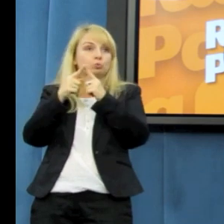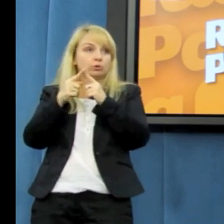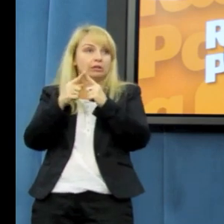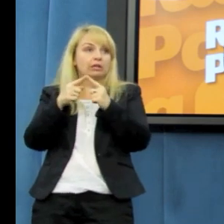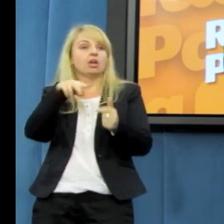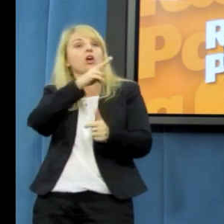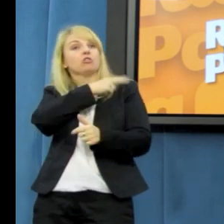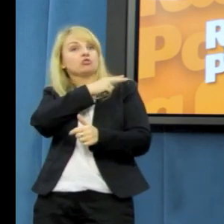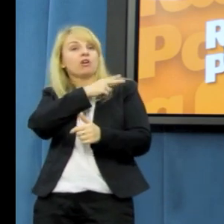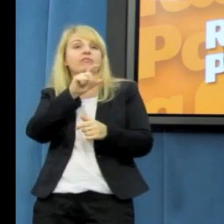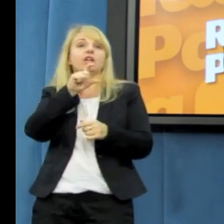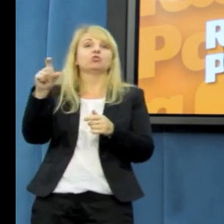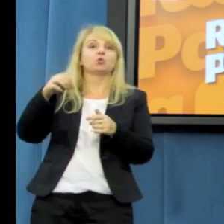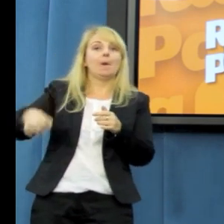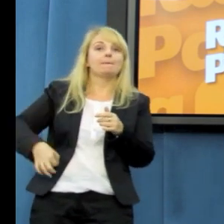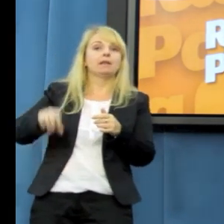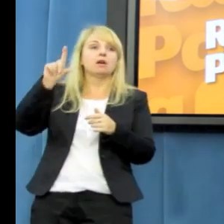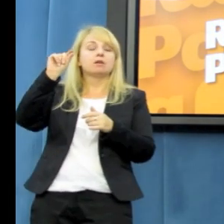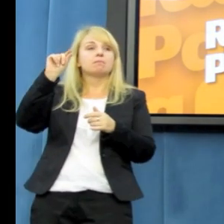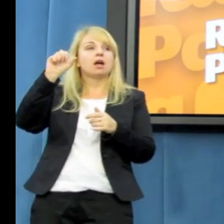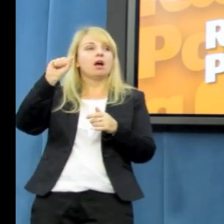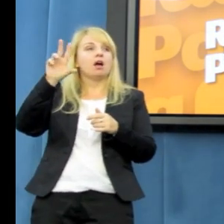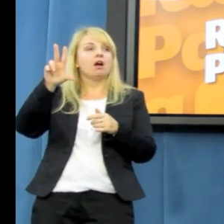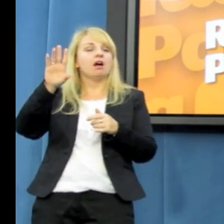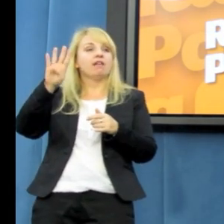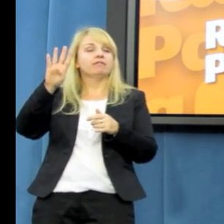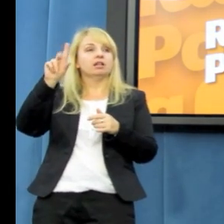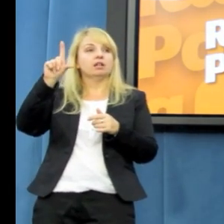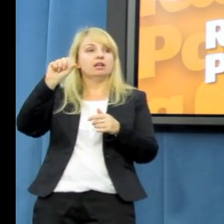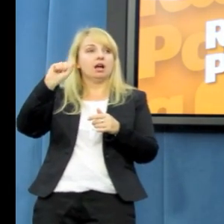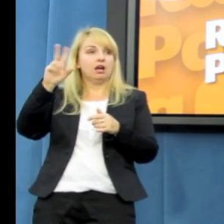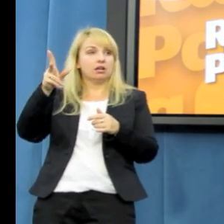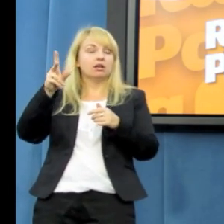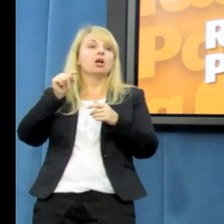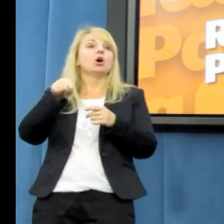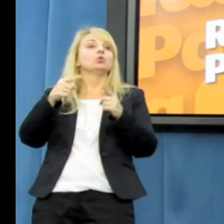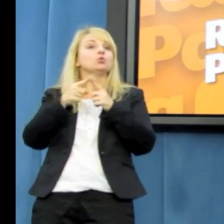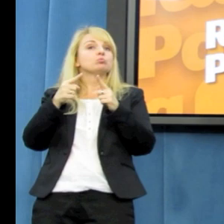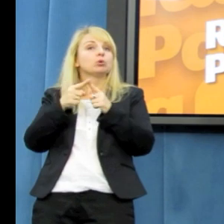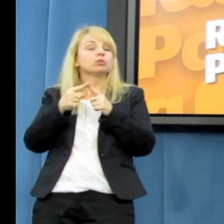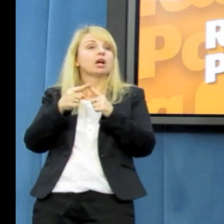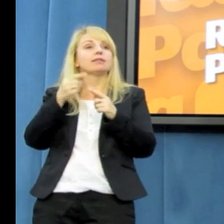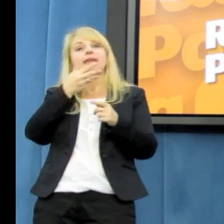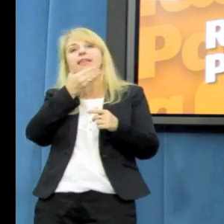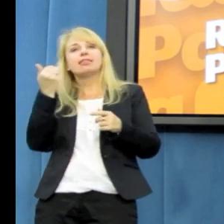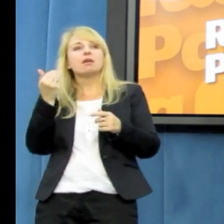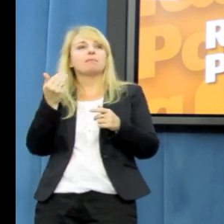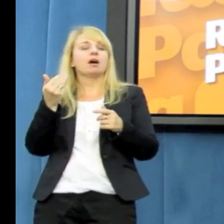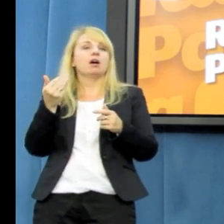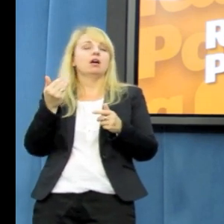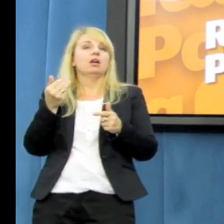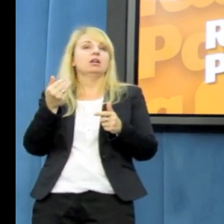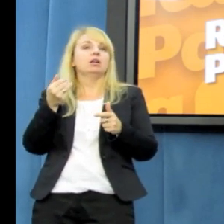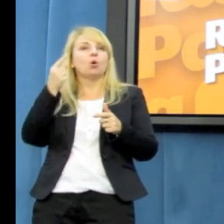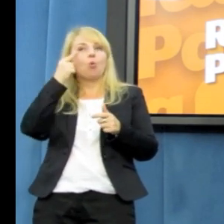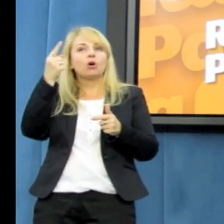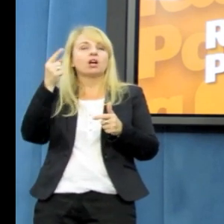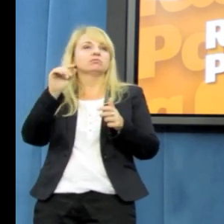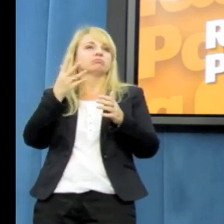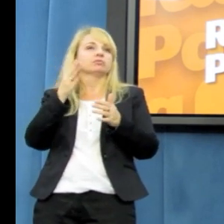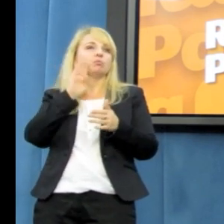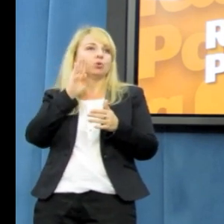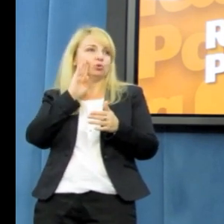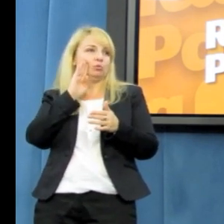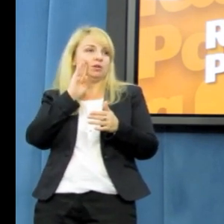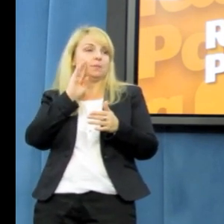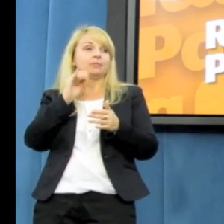oraz na temat Pawlaka, to spotkanie nie ma charakteru takiej... No tu nie chciałbym określić słowem mocno, ale